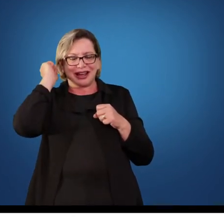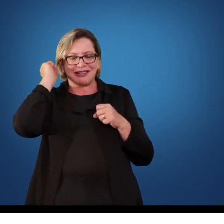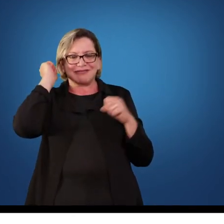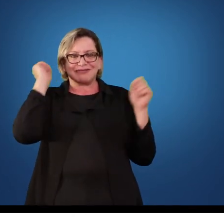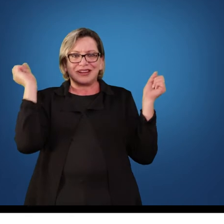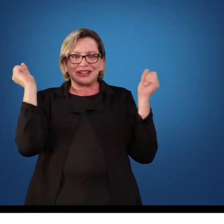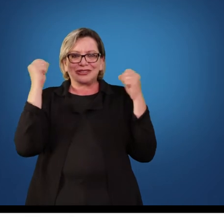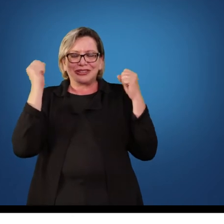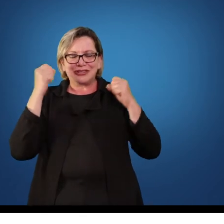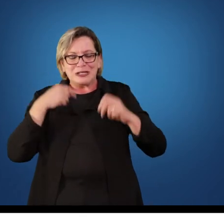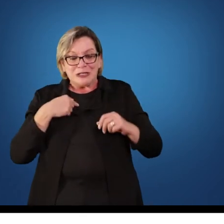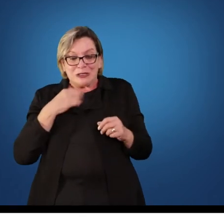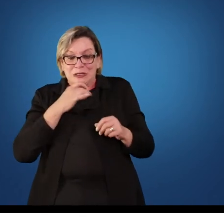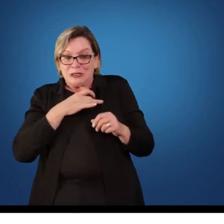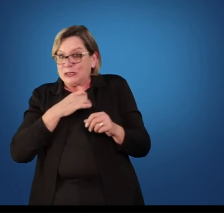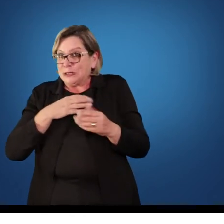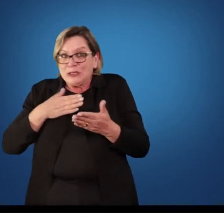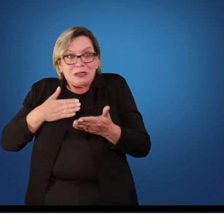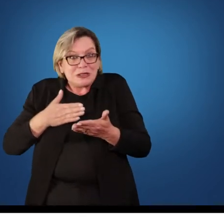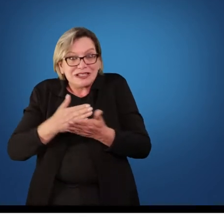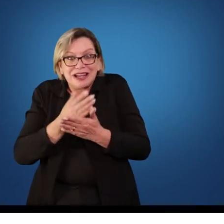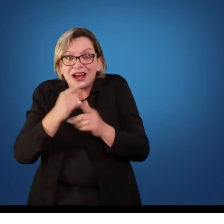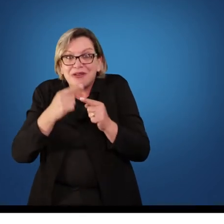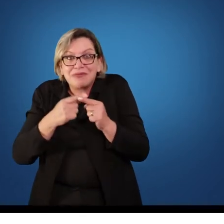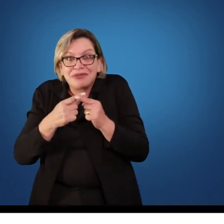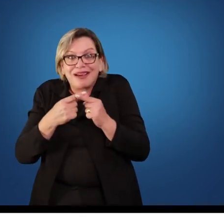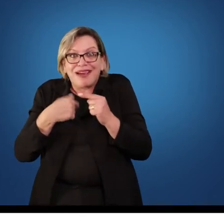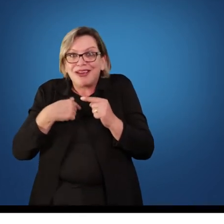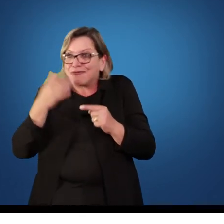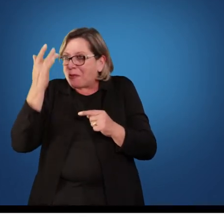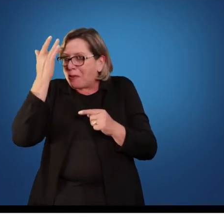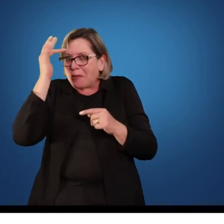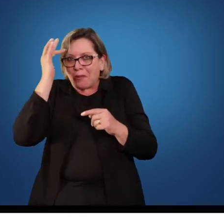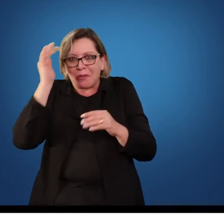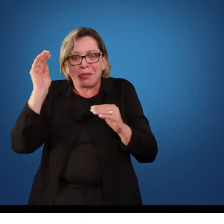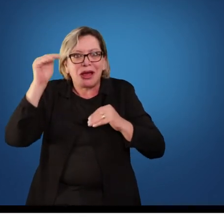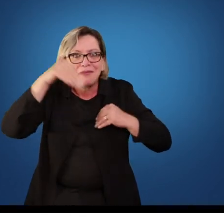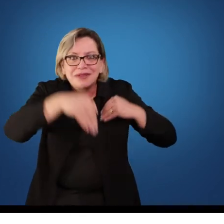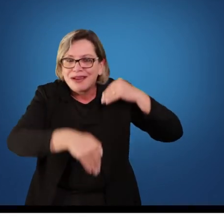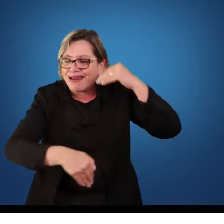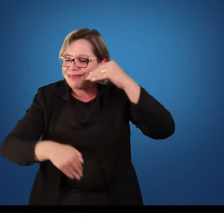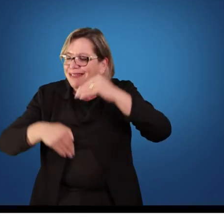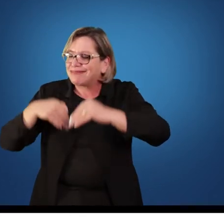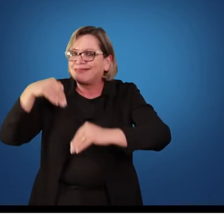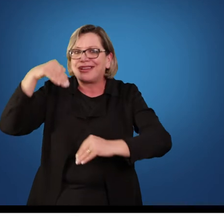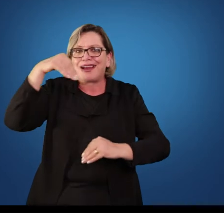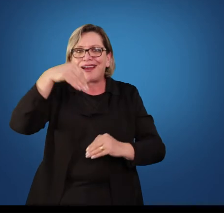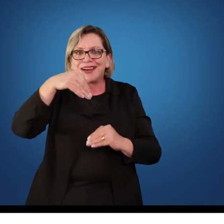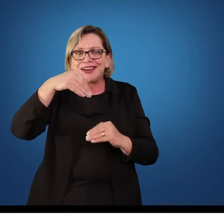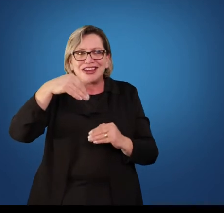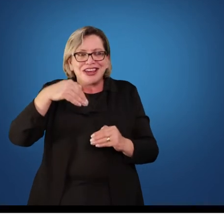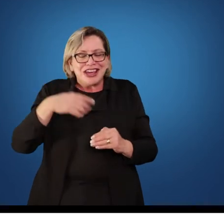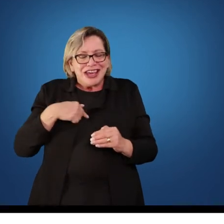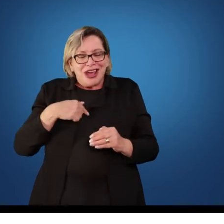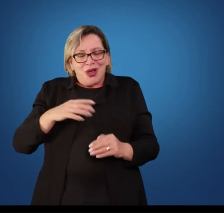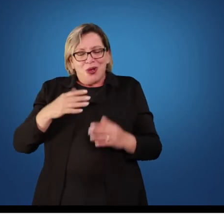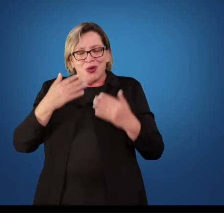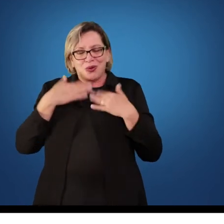porque eu não sabia nadar. E pra minha sorte, no ano que eu fiz o vestibular, não tinha mais as provas práticas. Era só o